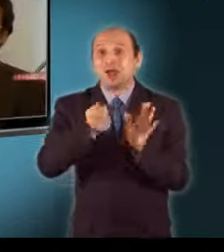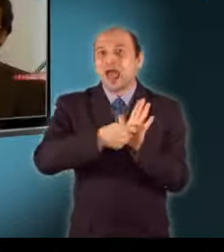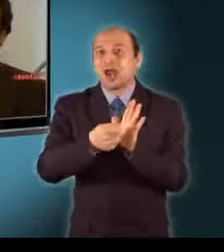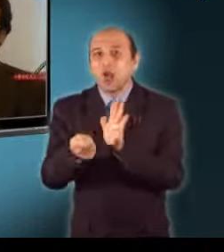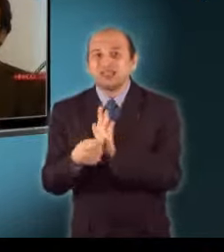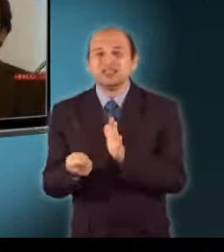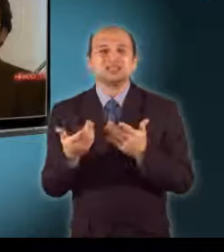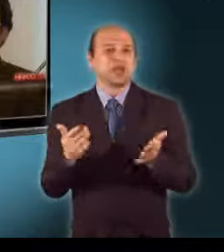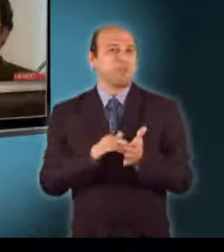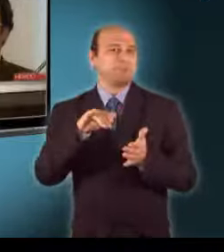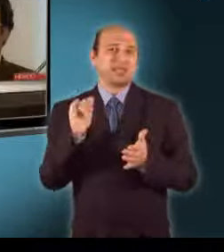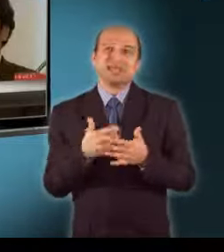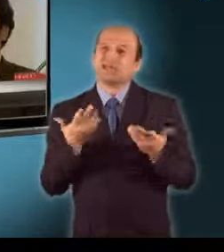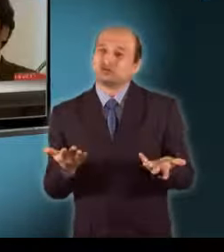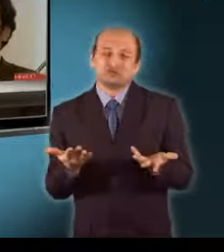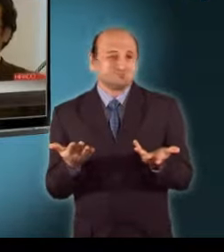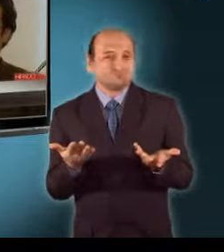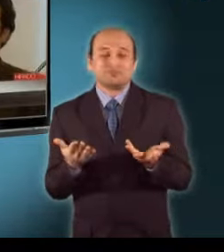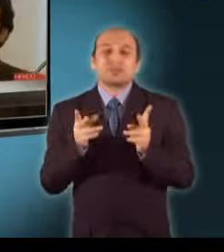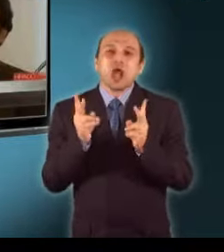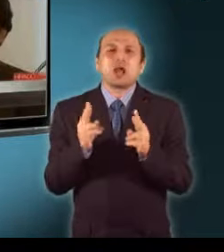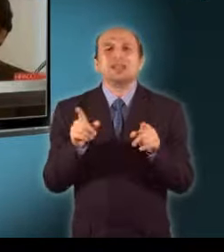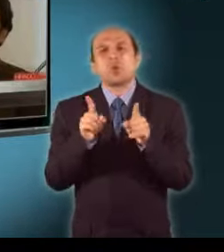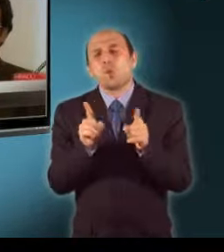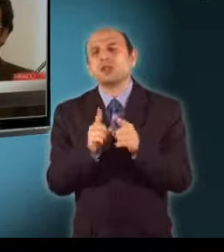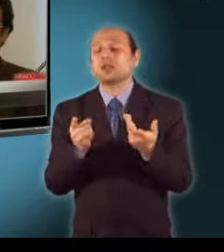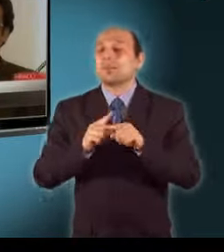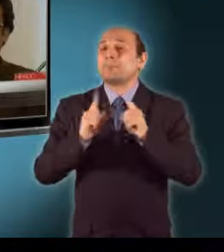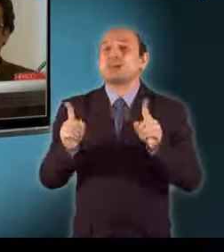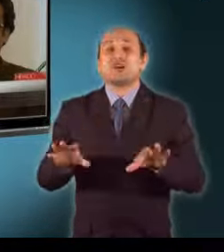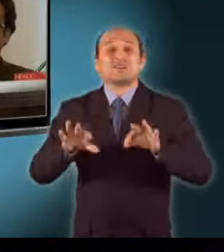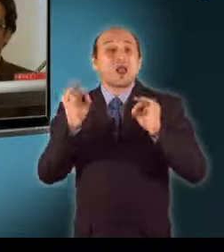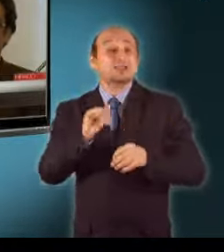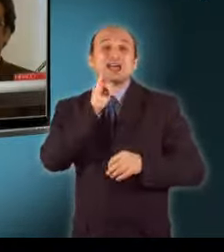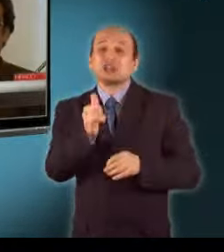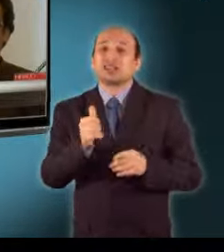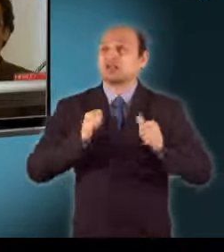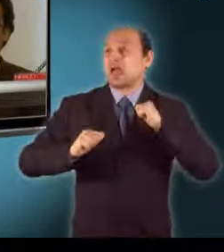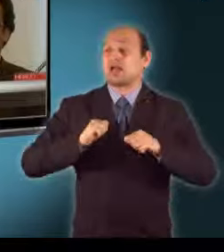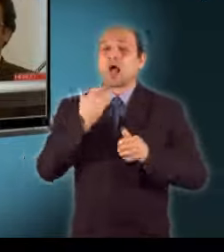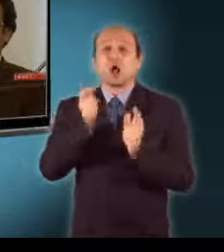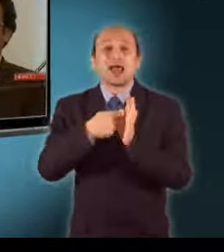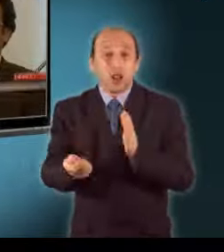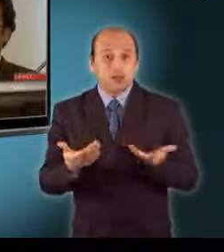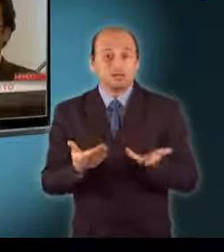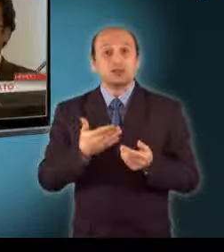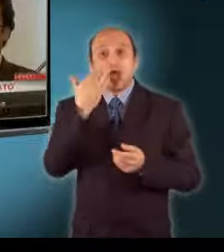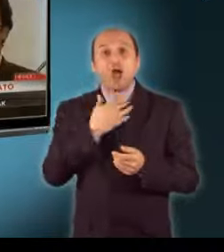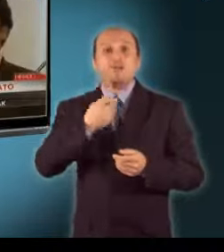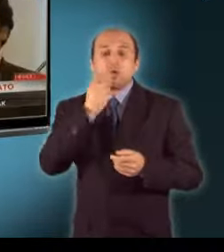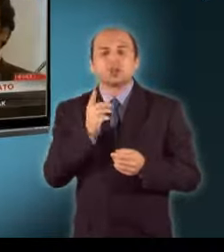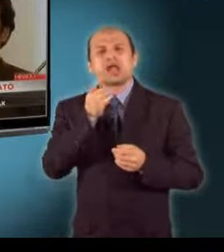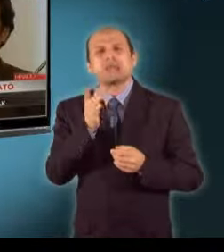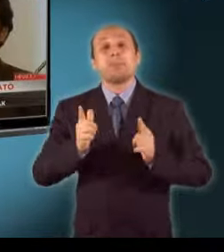Értékesíteni az ingatlanokat, akiknek gyakorlatilag nincsen más választási lehetőségek, hiszen ha lenne, akkor megpróbálnák megvárni, amíg